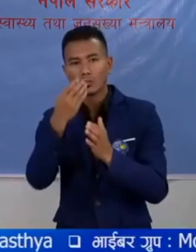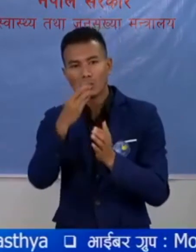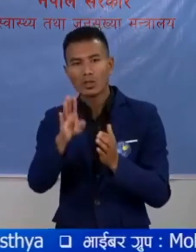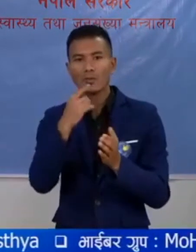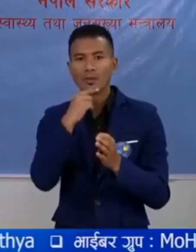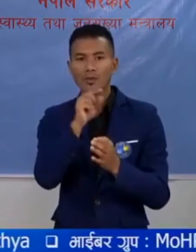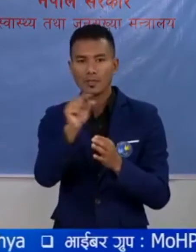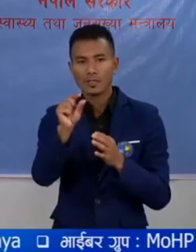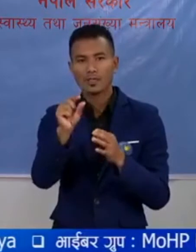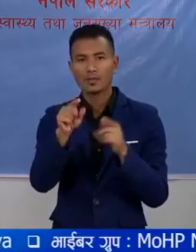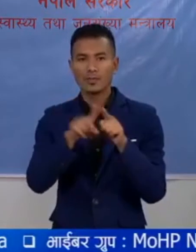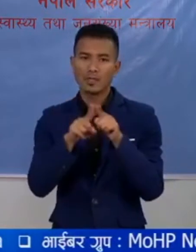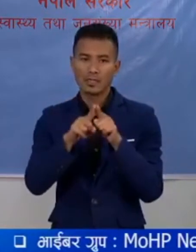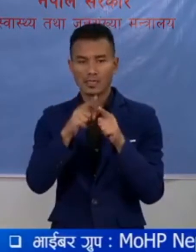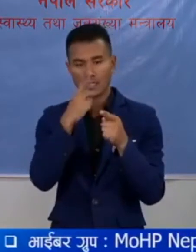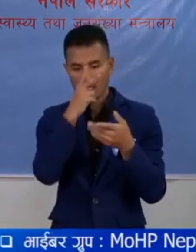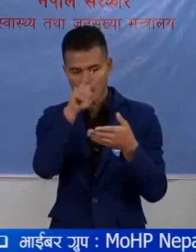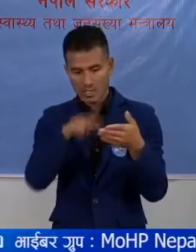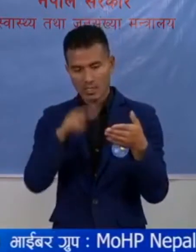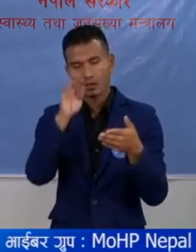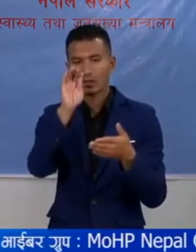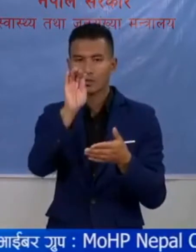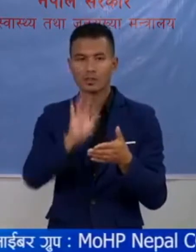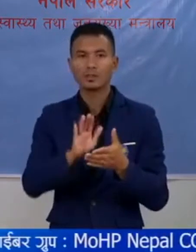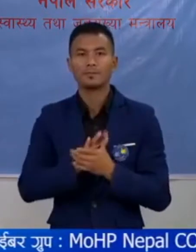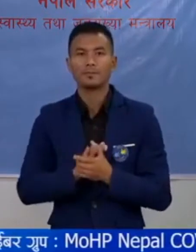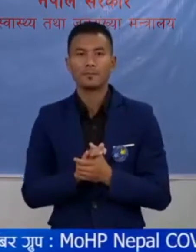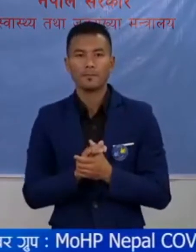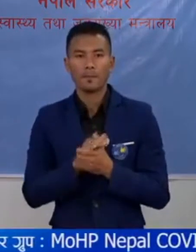वने र यहार ले जानकारी लिन सक्नुँँँँँँँँँँँँ.